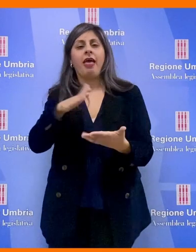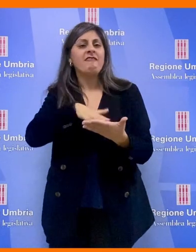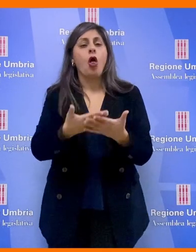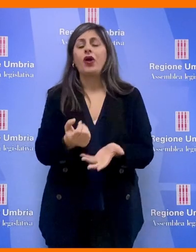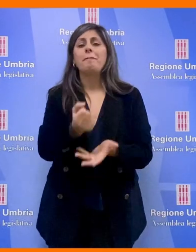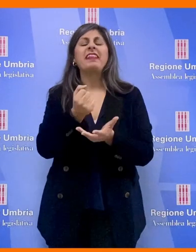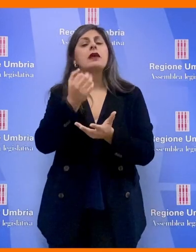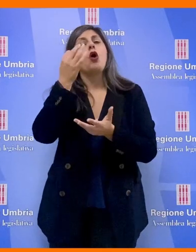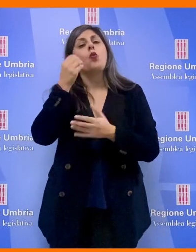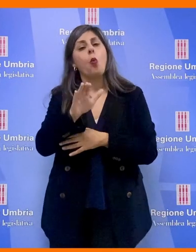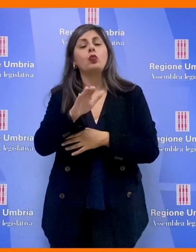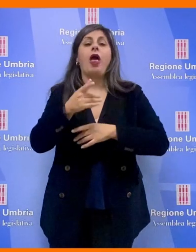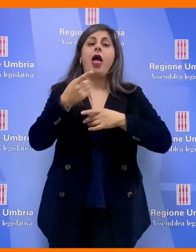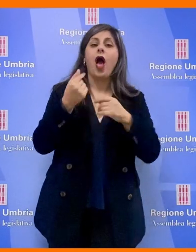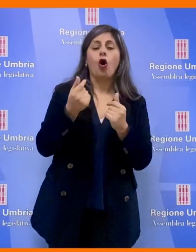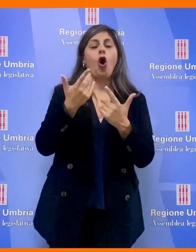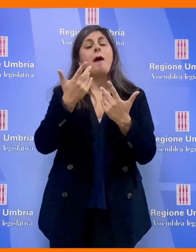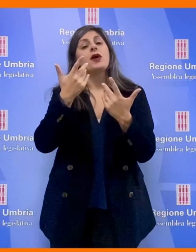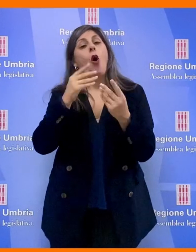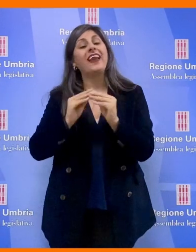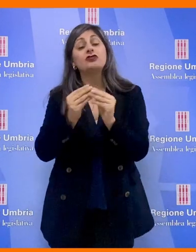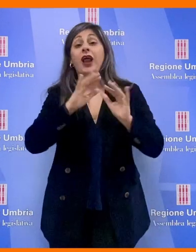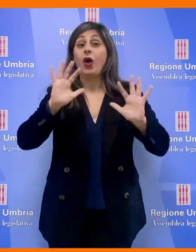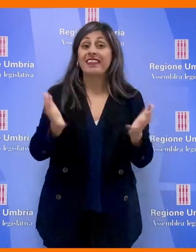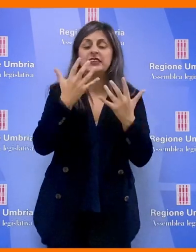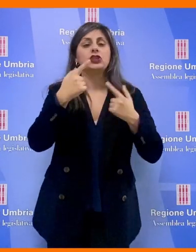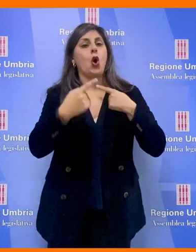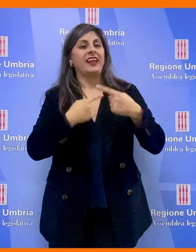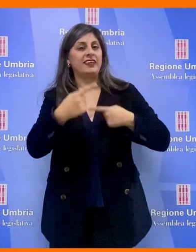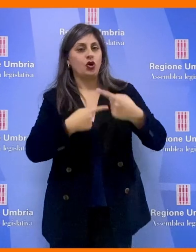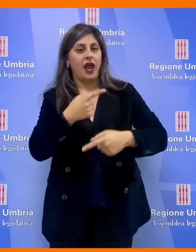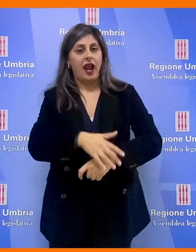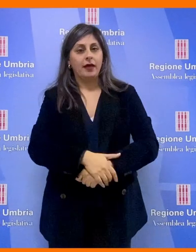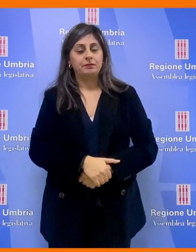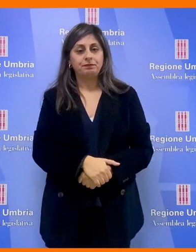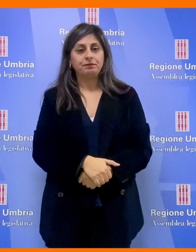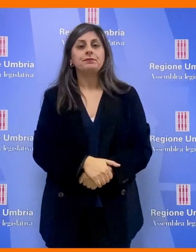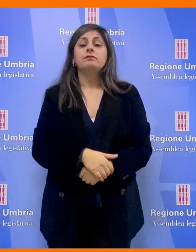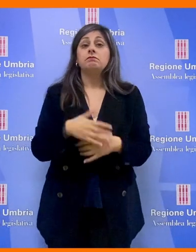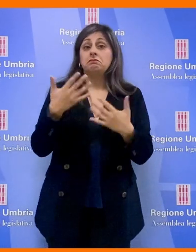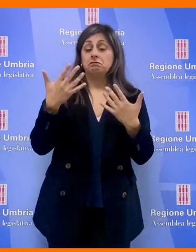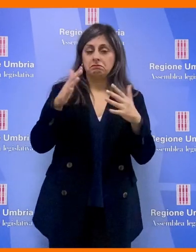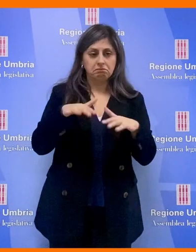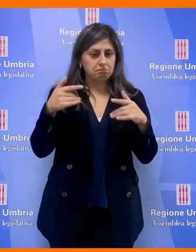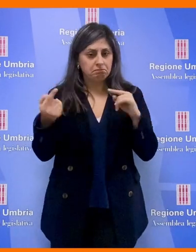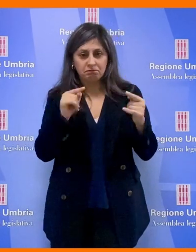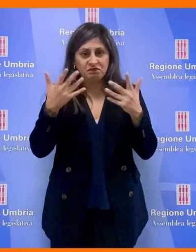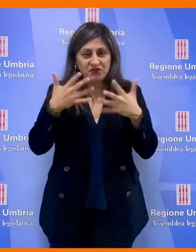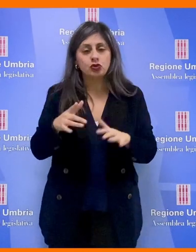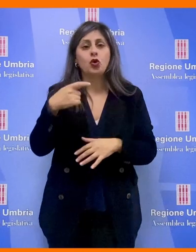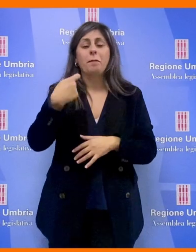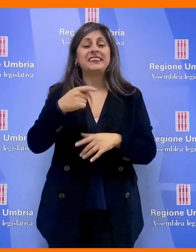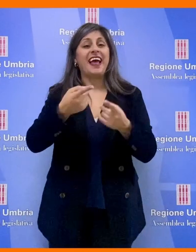valorizzare il patrimonio culturale ed economico dell'artigianato artistico e tradizionale. A margine della seduta il